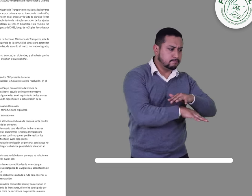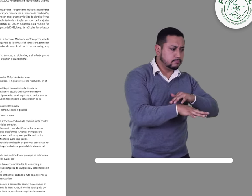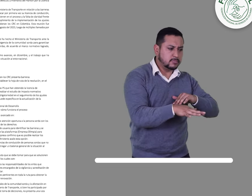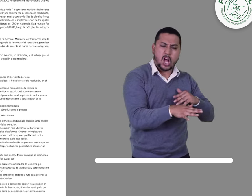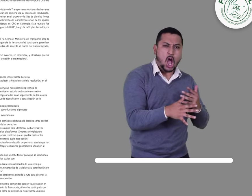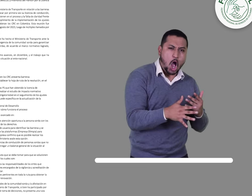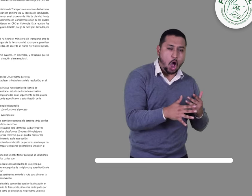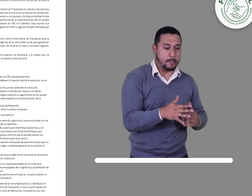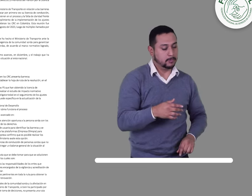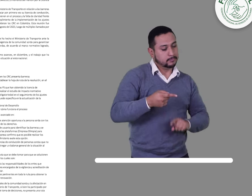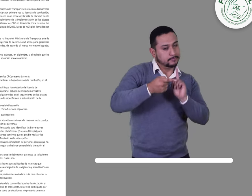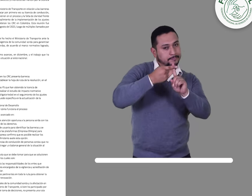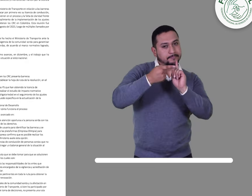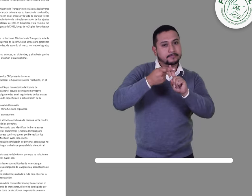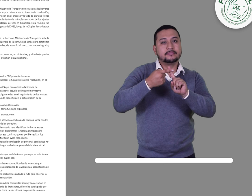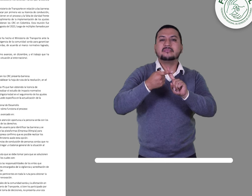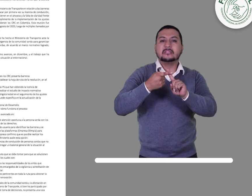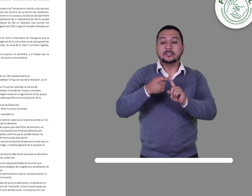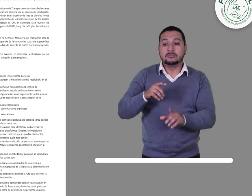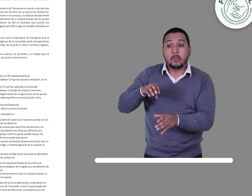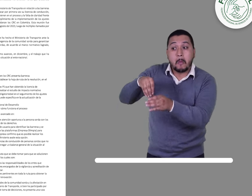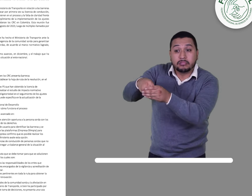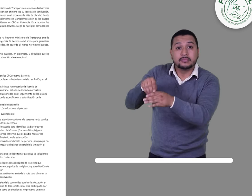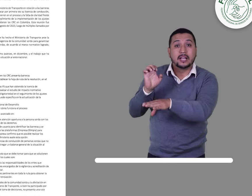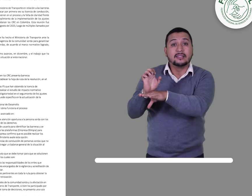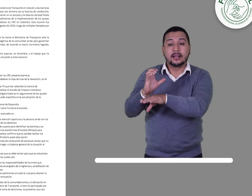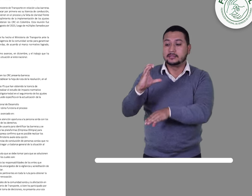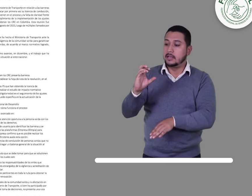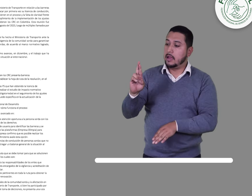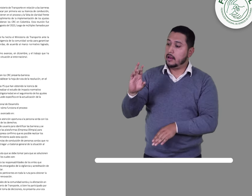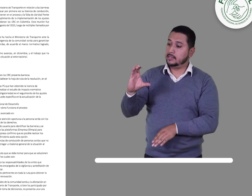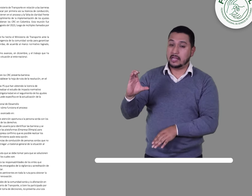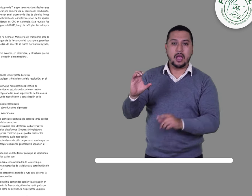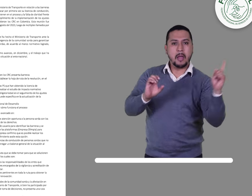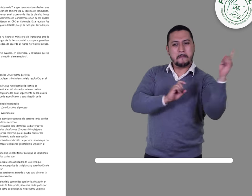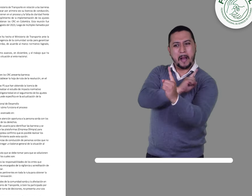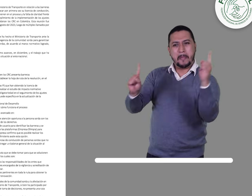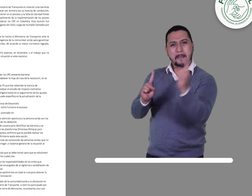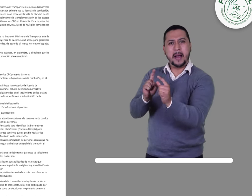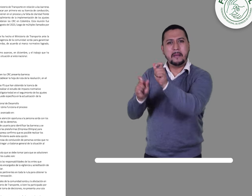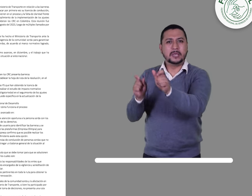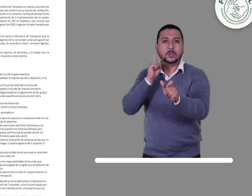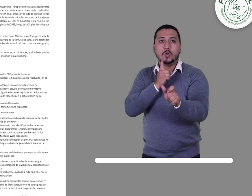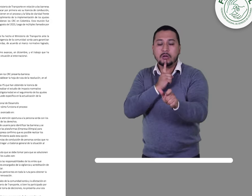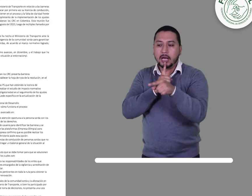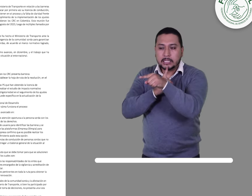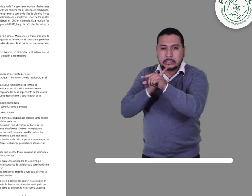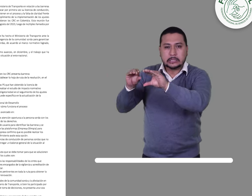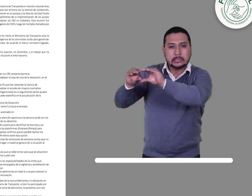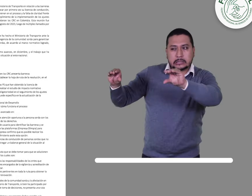2. Identificar que el software que se usa en los CRC presenta barreras.